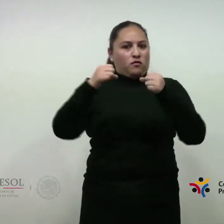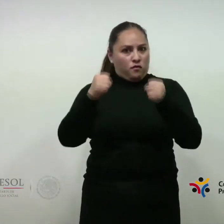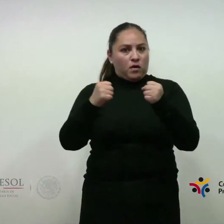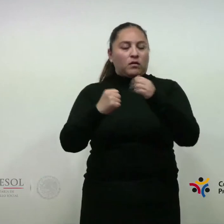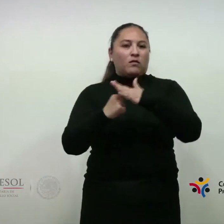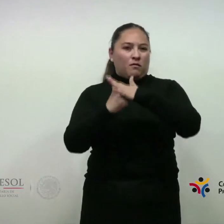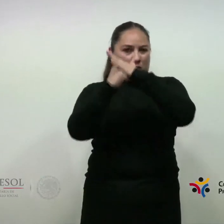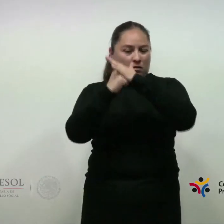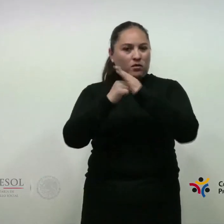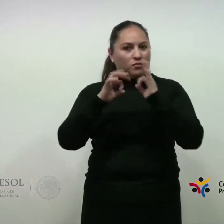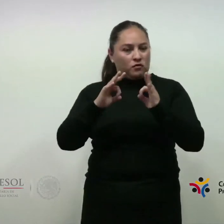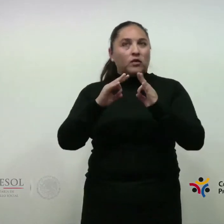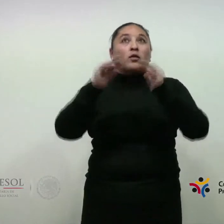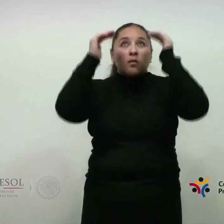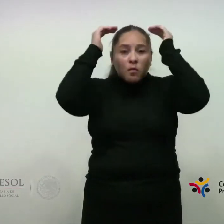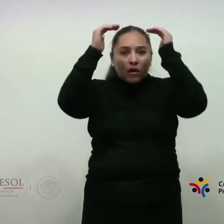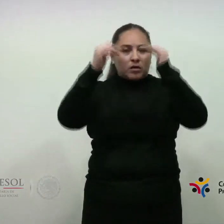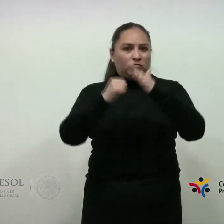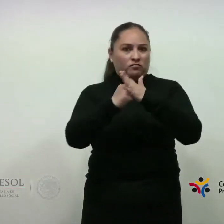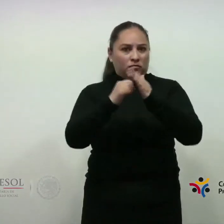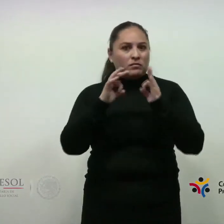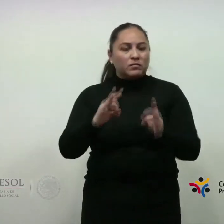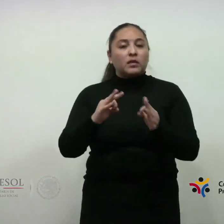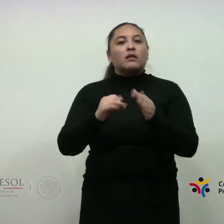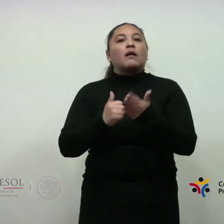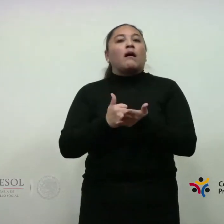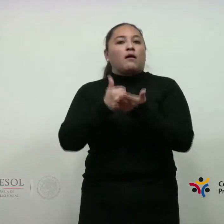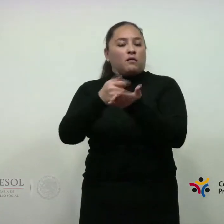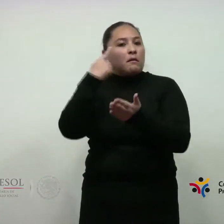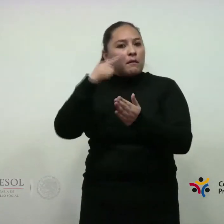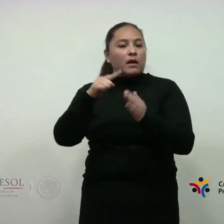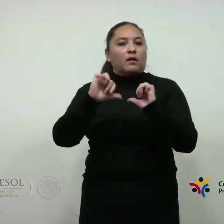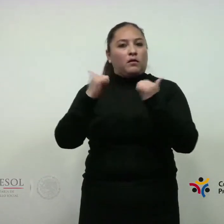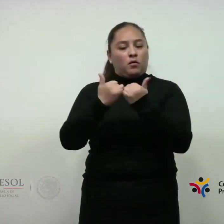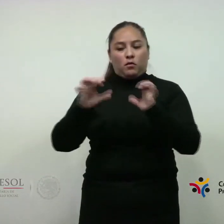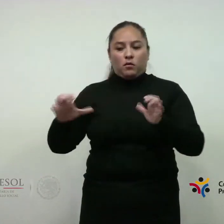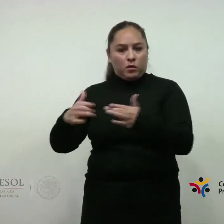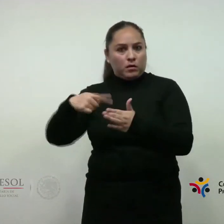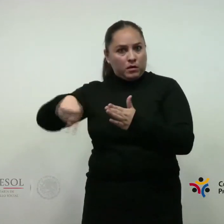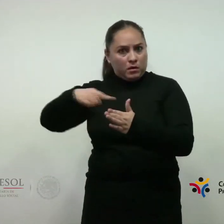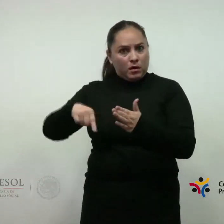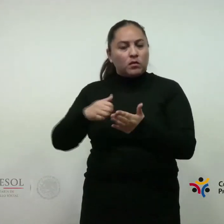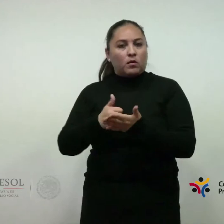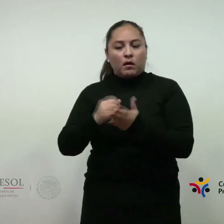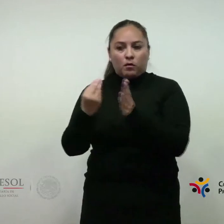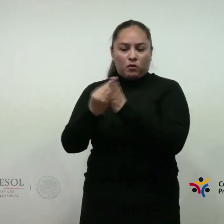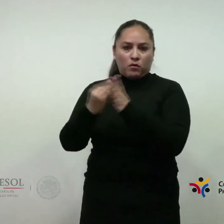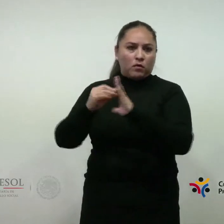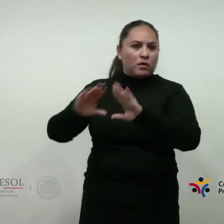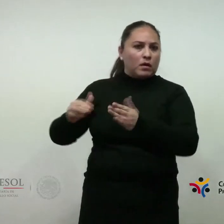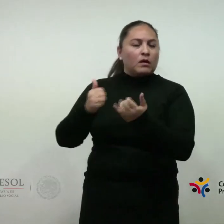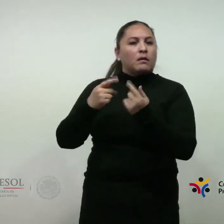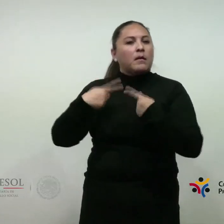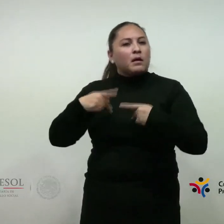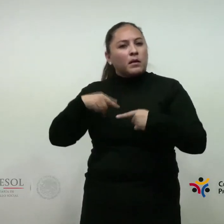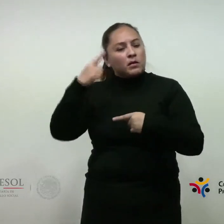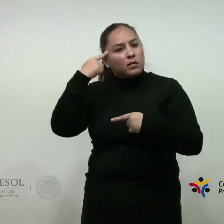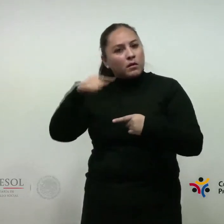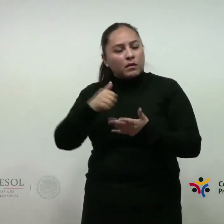B. Apoyos complementarios son apoyos para la organización comunitaria, la capacitación a personas atendidas en este